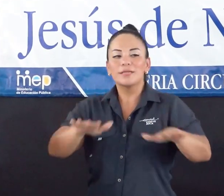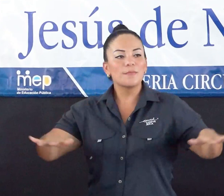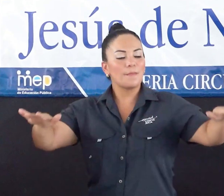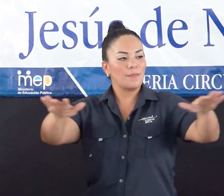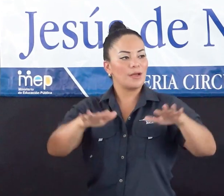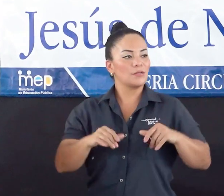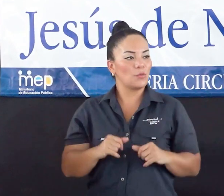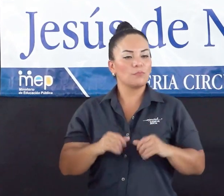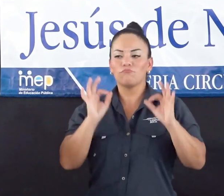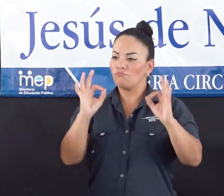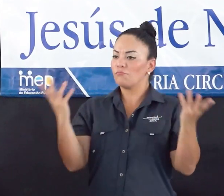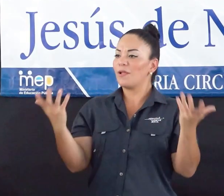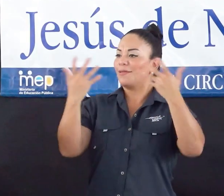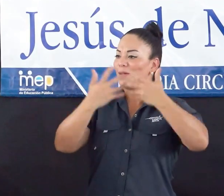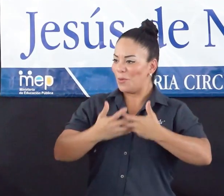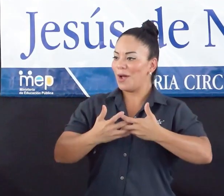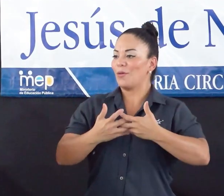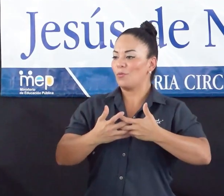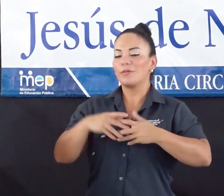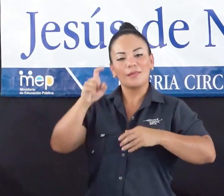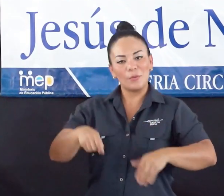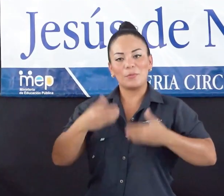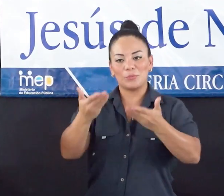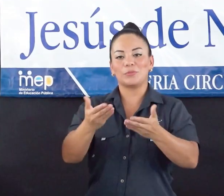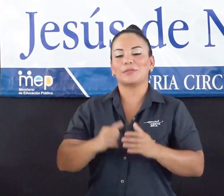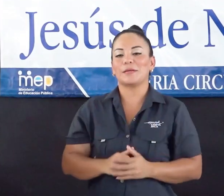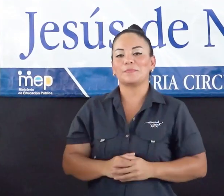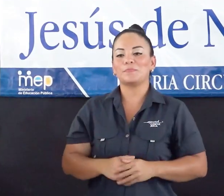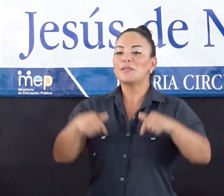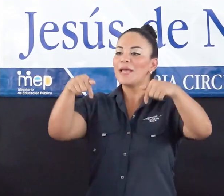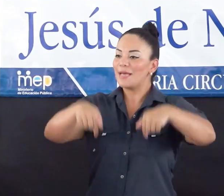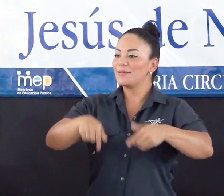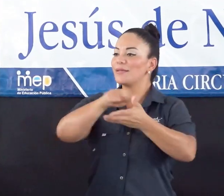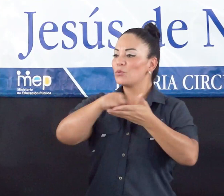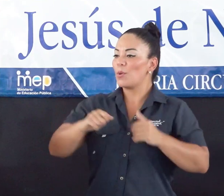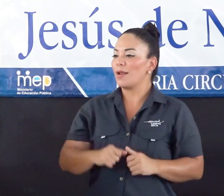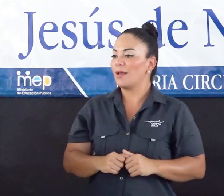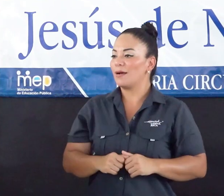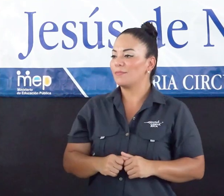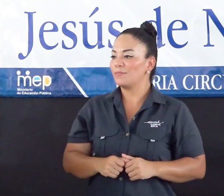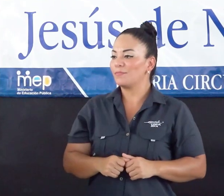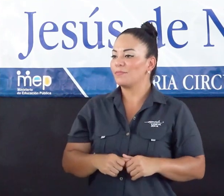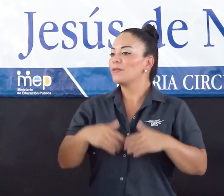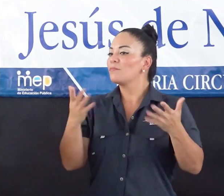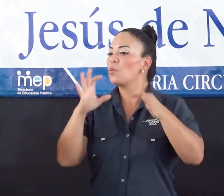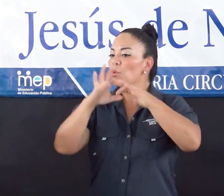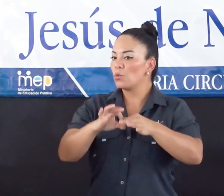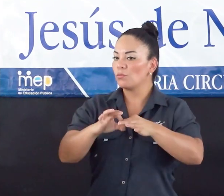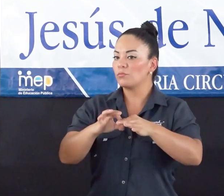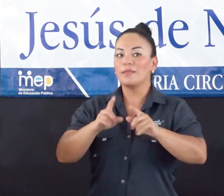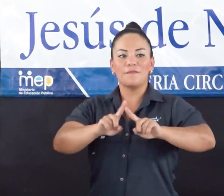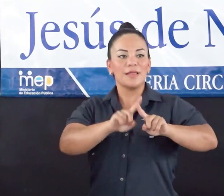adecuado, un espacio que se merece. Esta escuela es el resultado de la unión de muchos